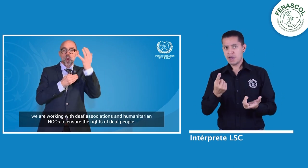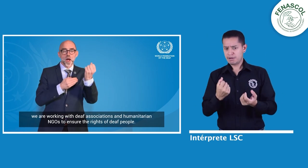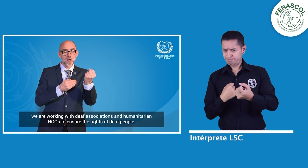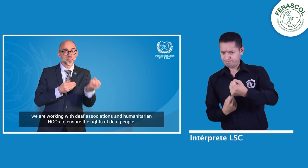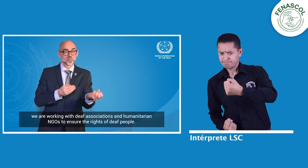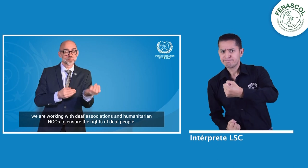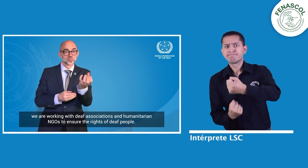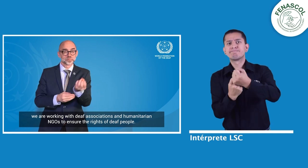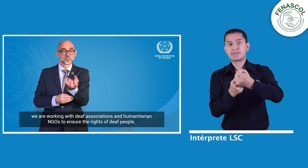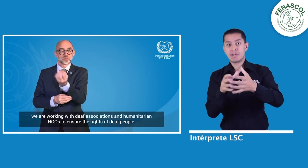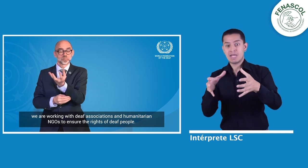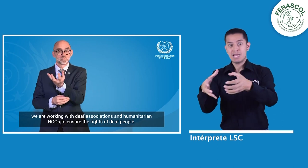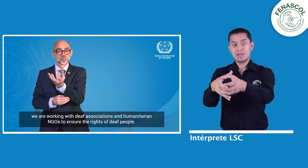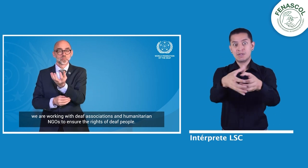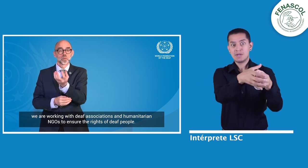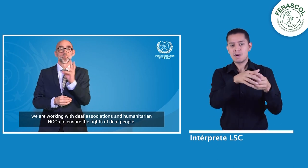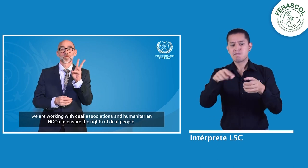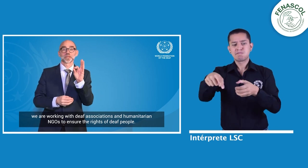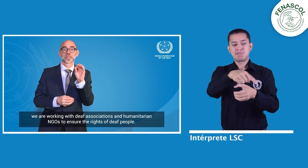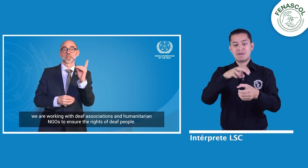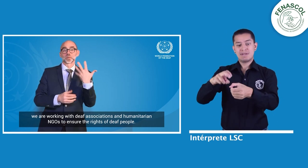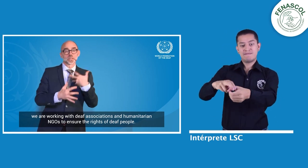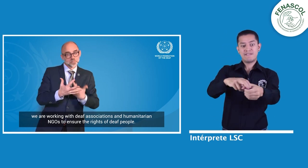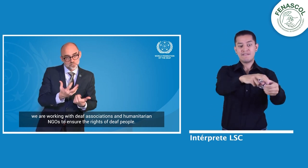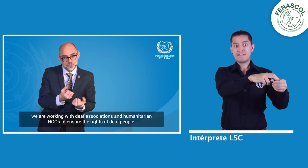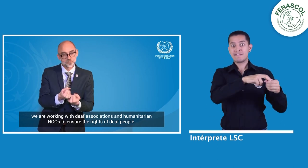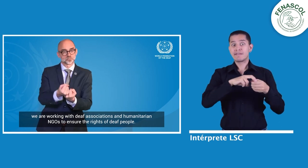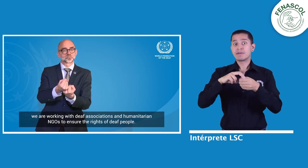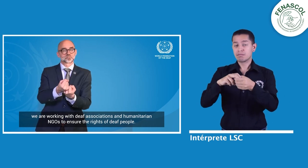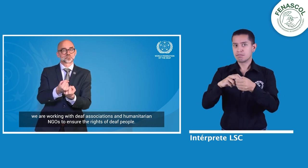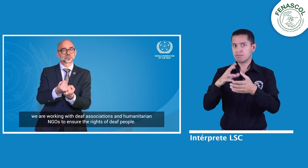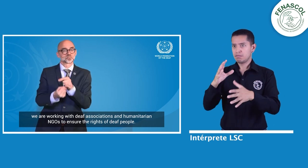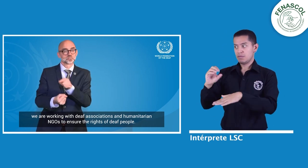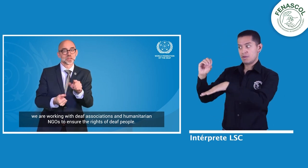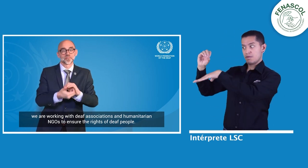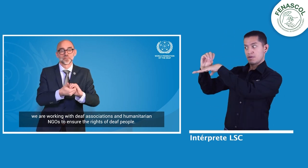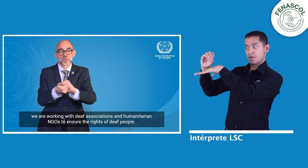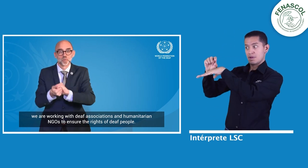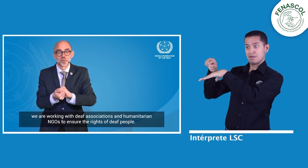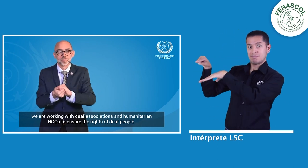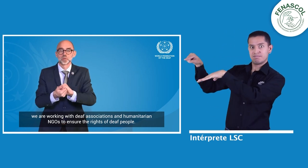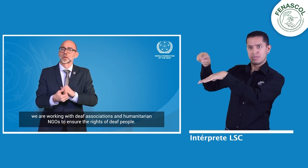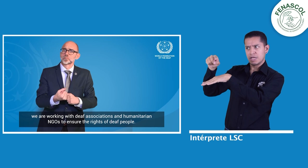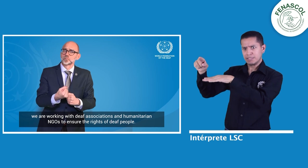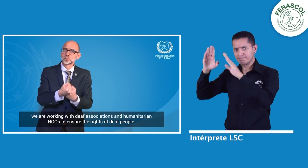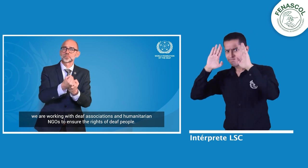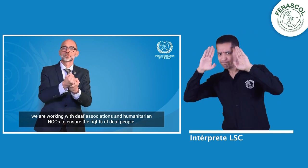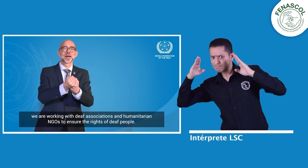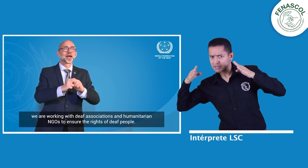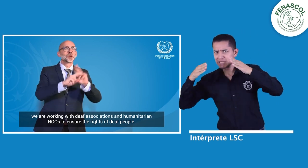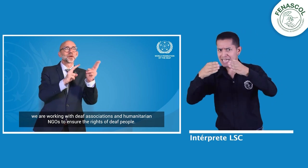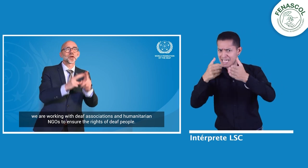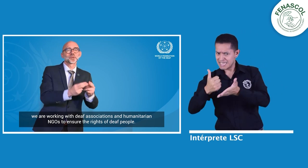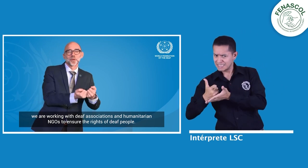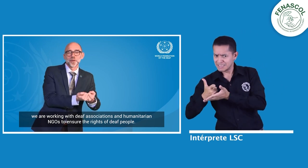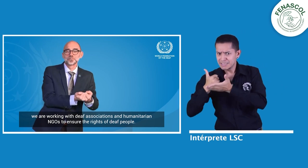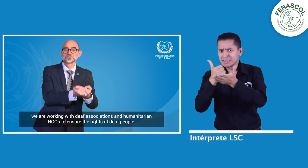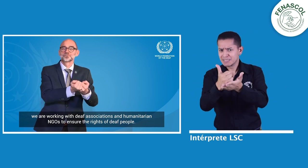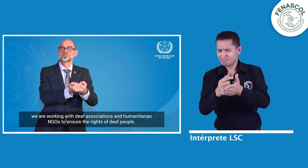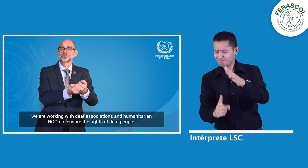de sordos y organizaciones para garantizar apoyos a personas sordas y las necesidades que tengan durante alguna